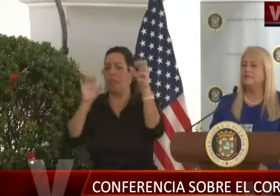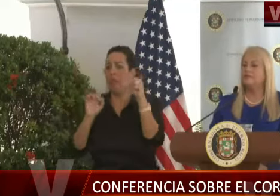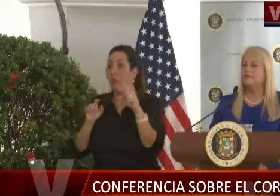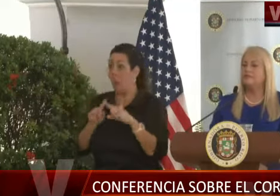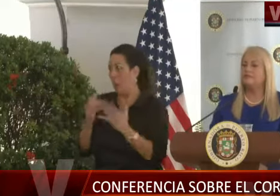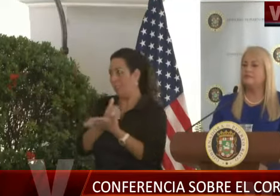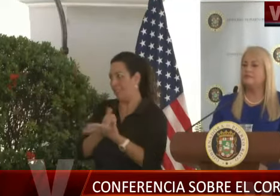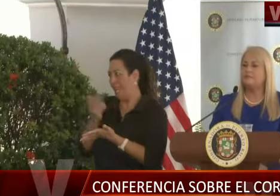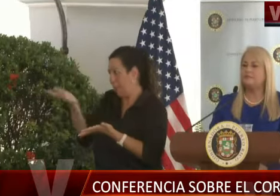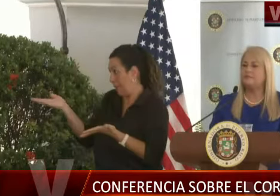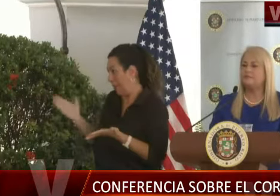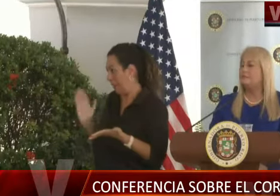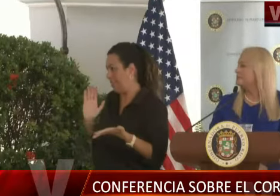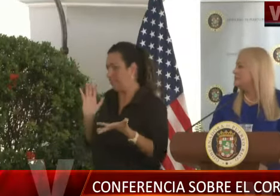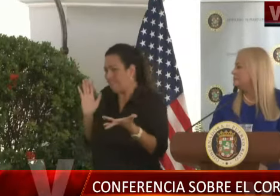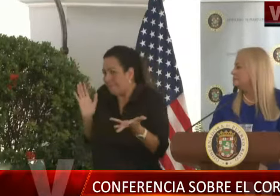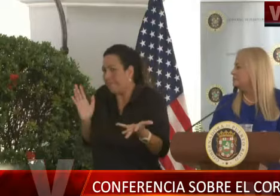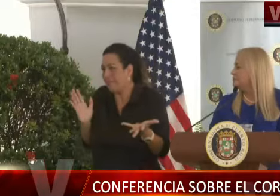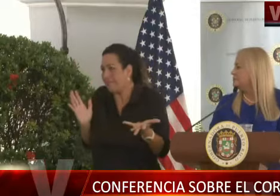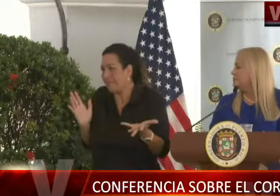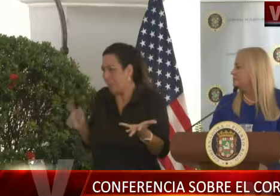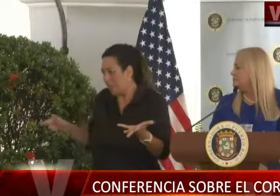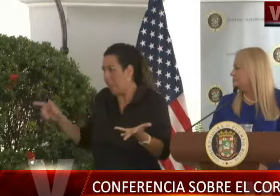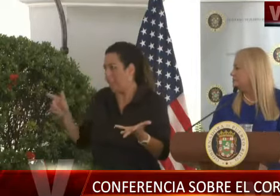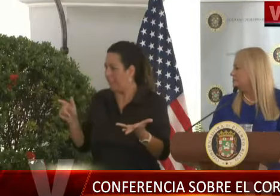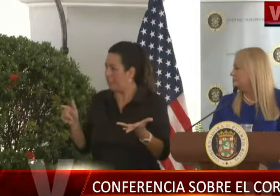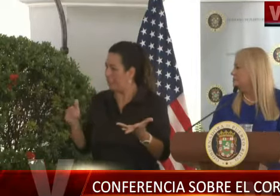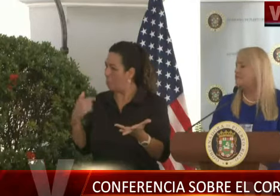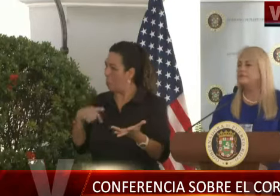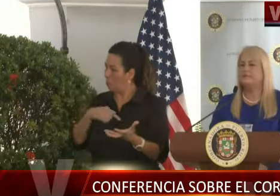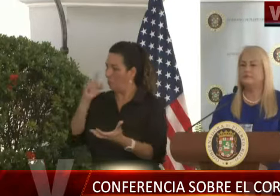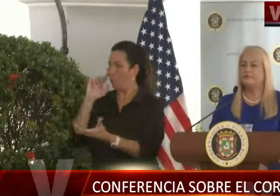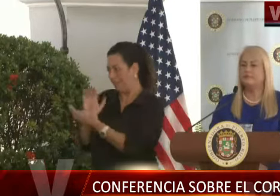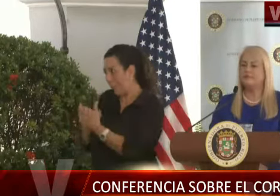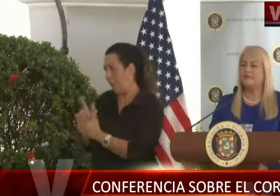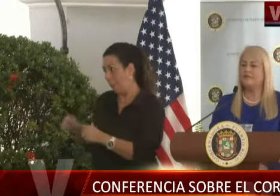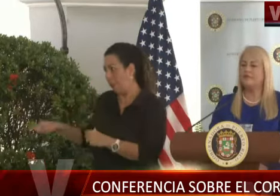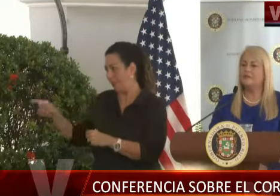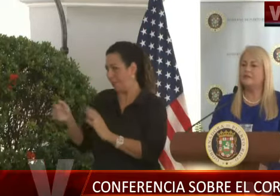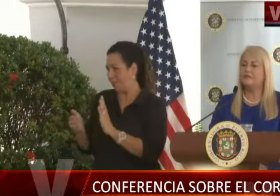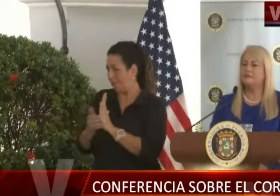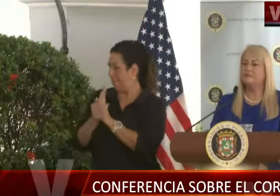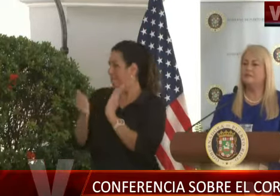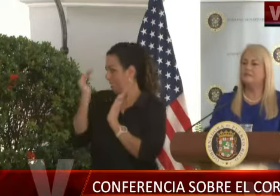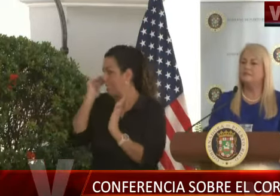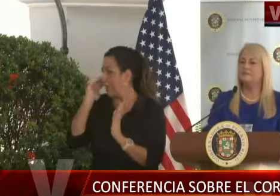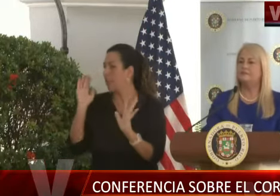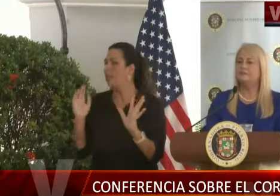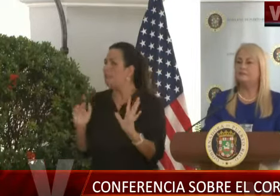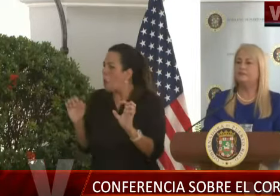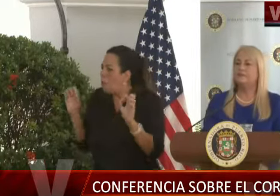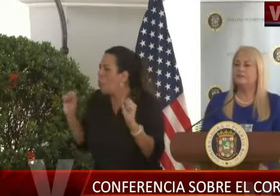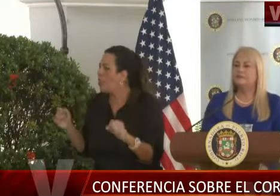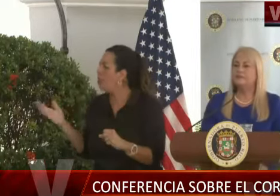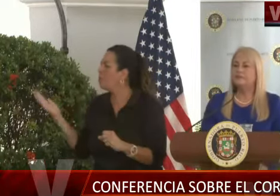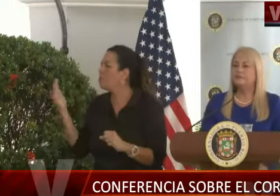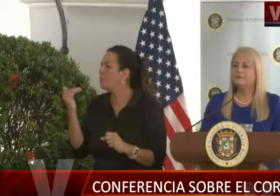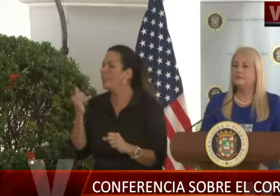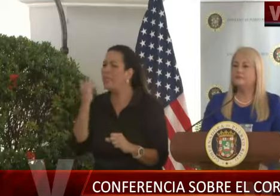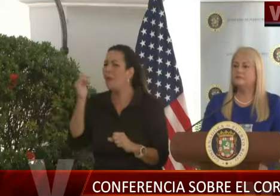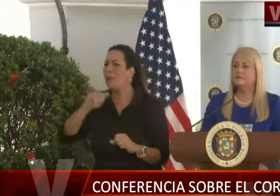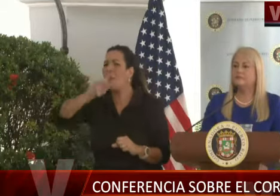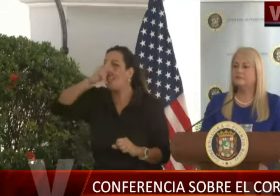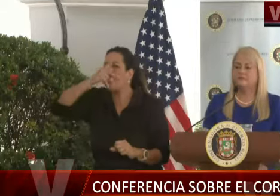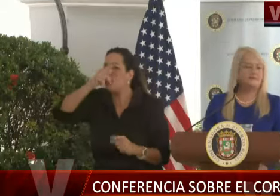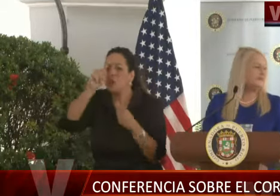academia, y la academia pues es la que tiene credibilidad en este caso con nosotros, usted no nos puede dirigir a nosotros como si fuéramos niños en